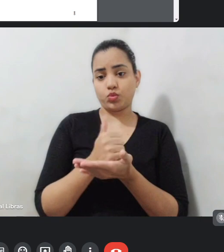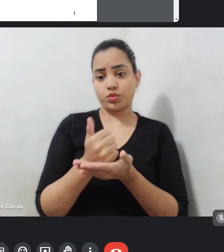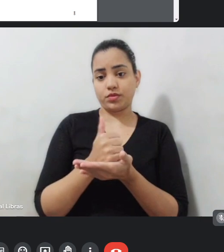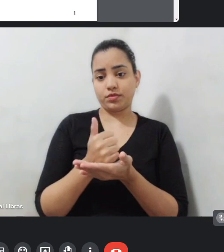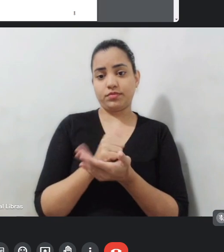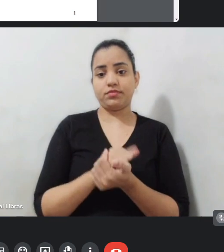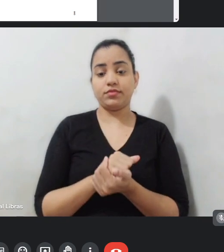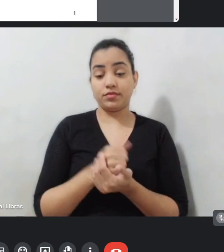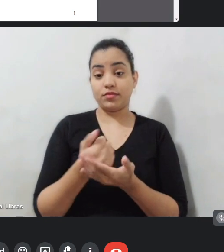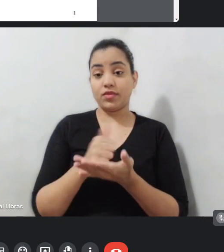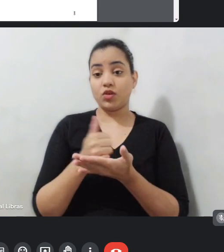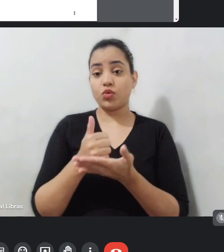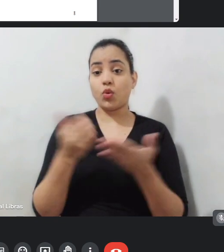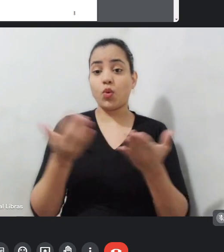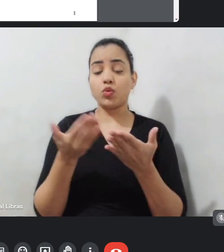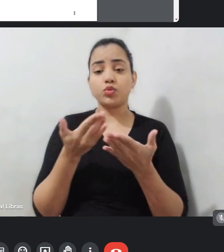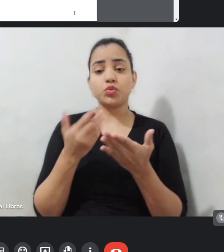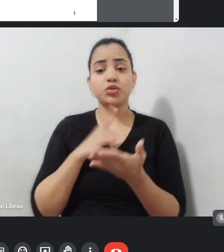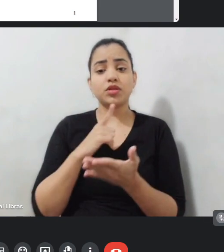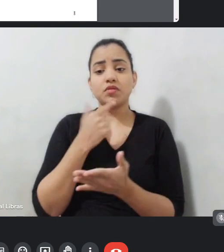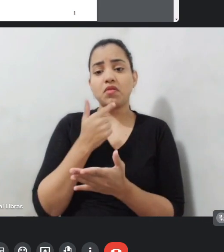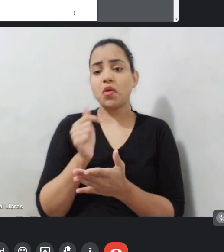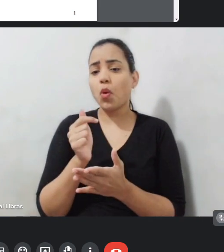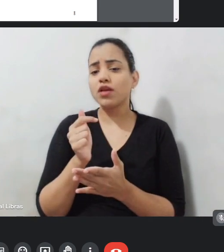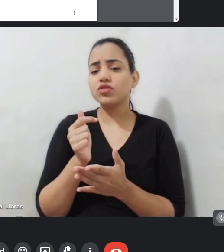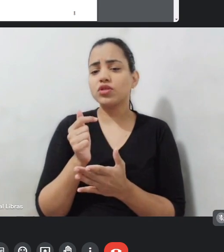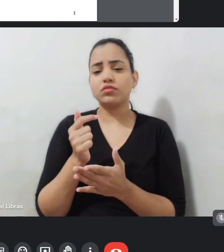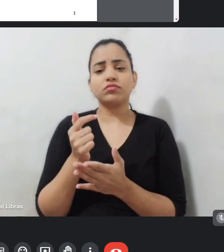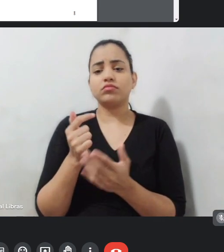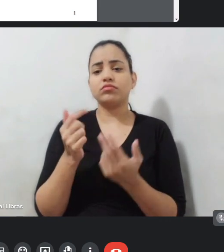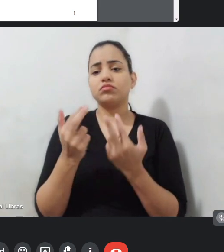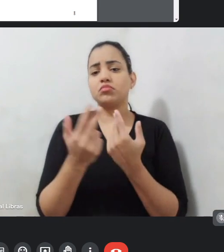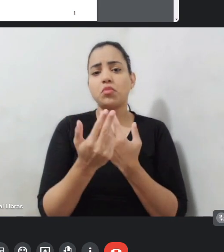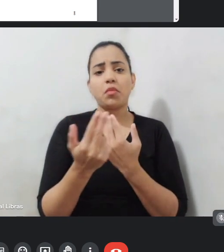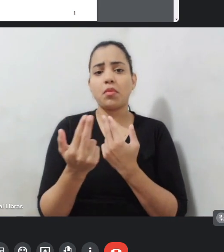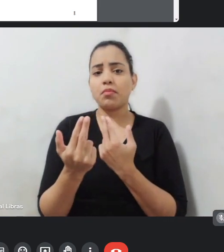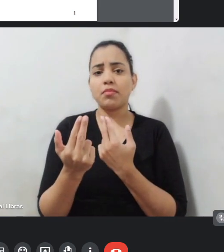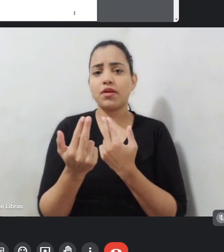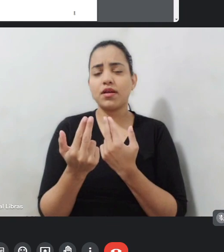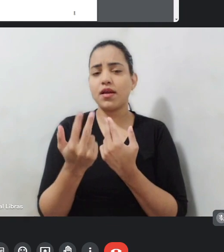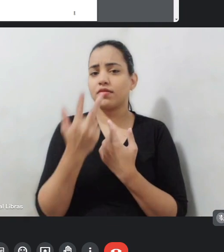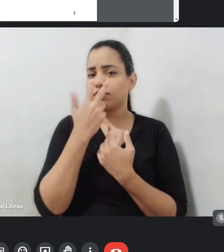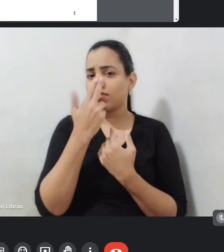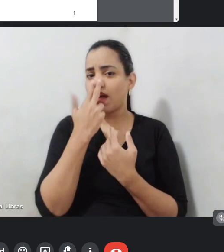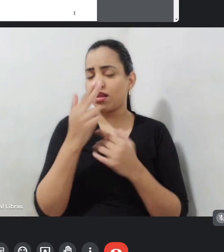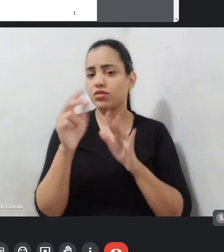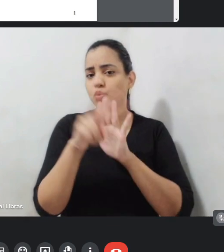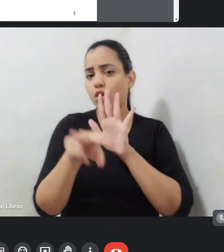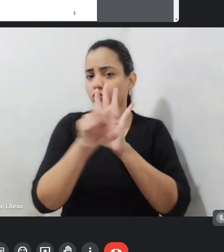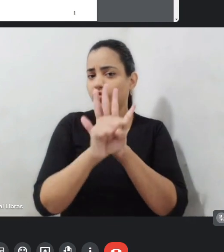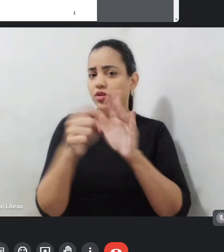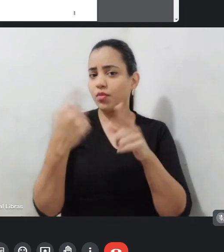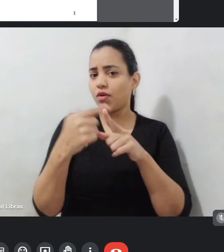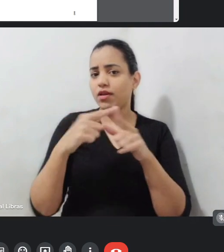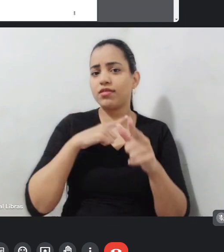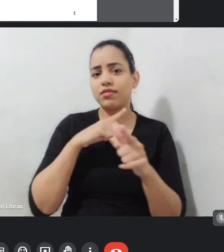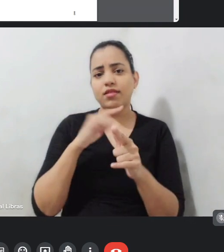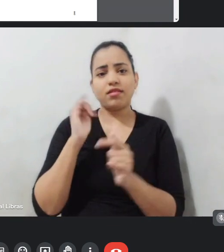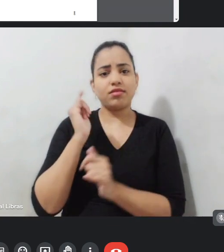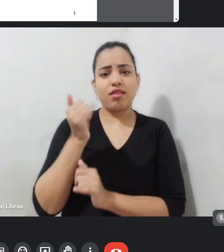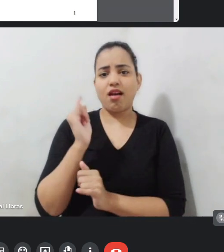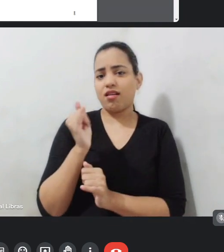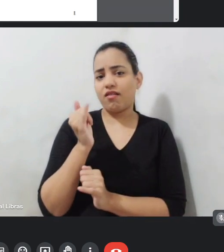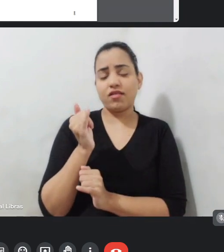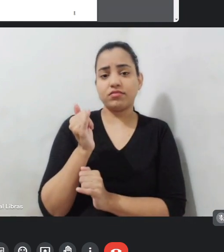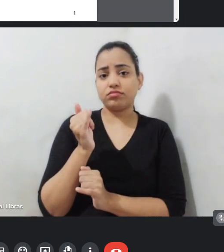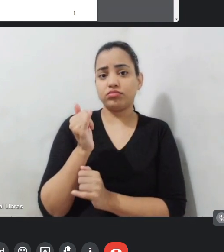eletrônicos hoje têm uma linguagem que se assemelha muito com a linguagem digital de jogos. Quer dizer, a narrativa de um jogo hoje está muito próximo da